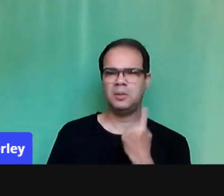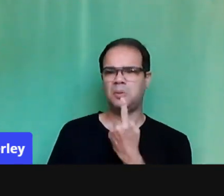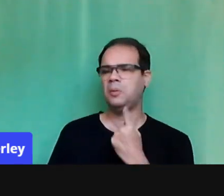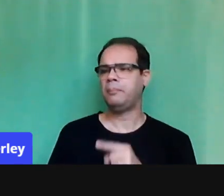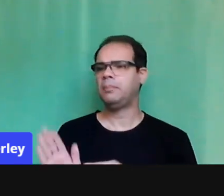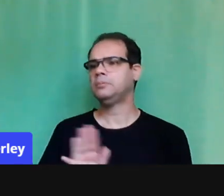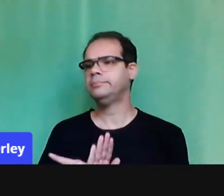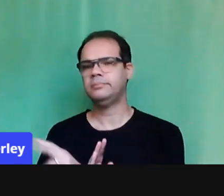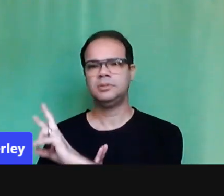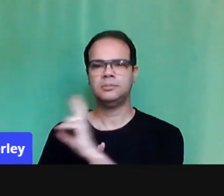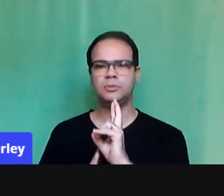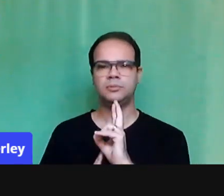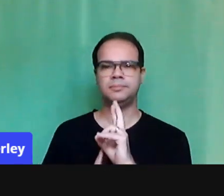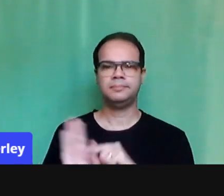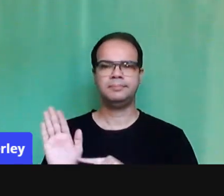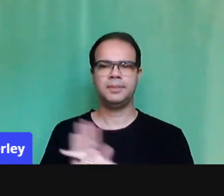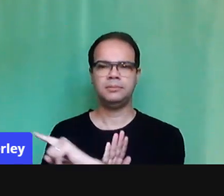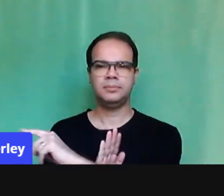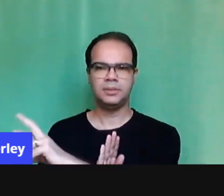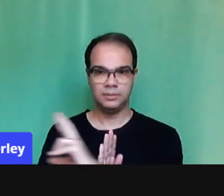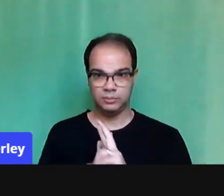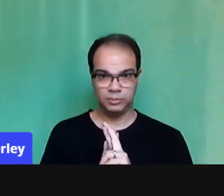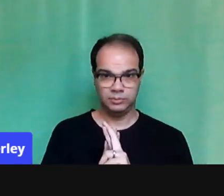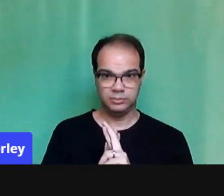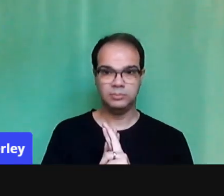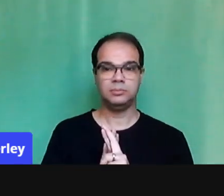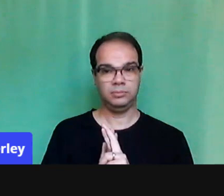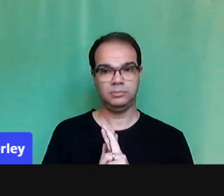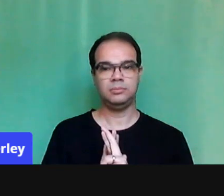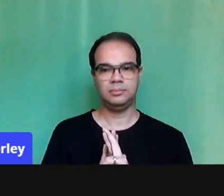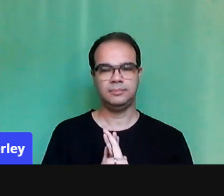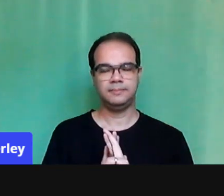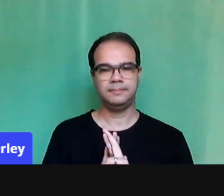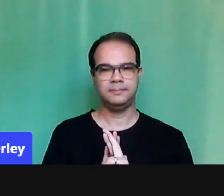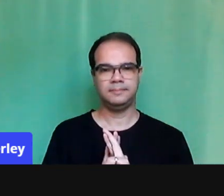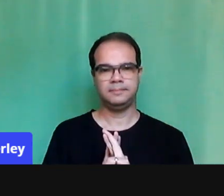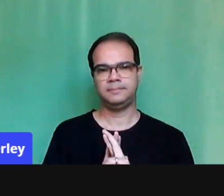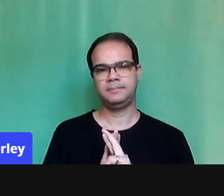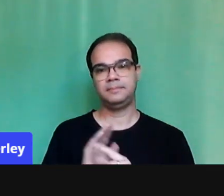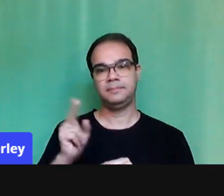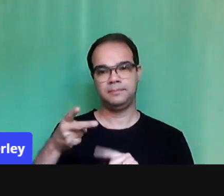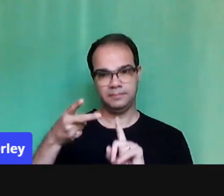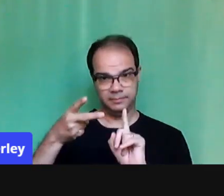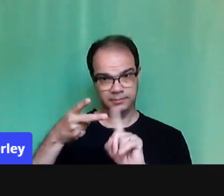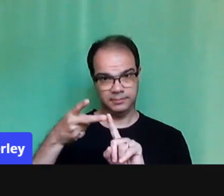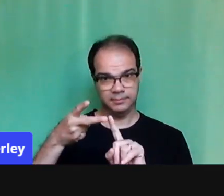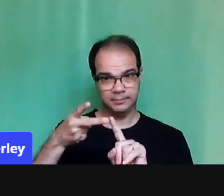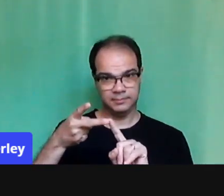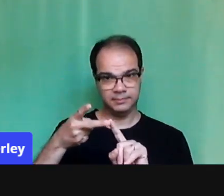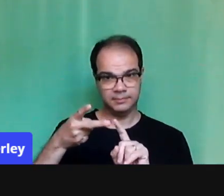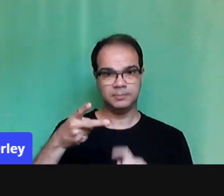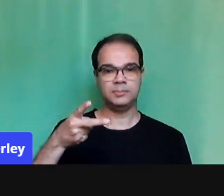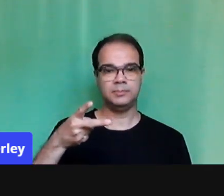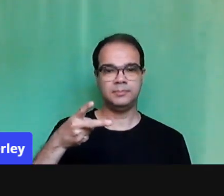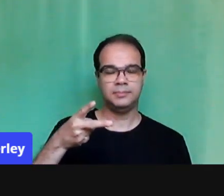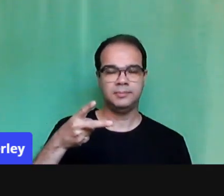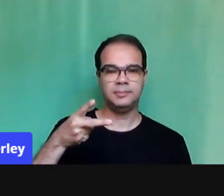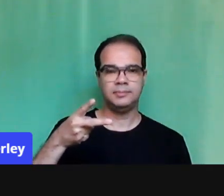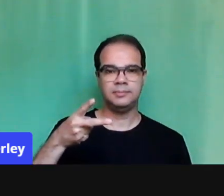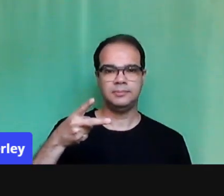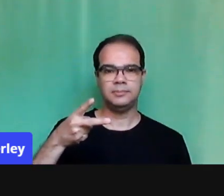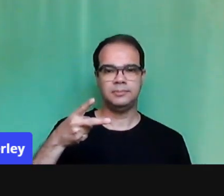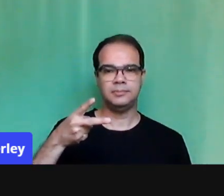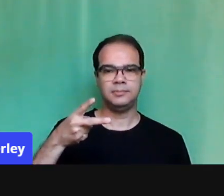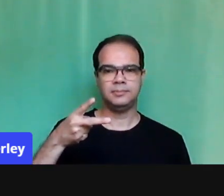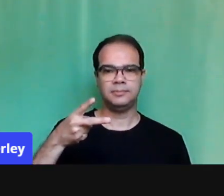o aluno responde de vez em quando e assim a banda toca, né? E nós temos um outro cenário que